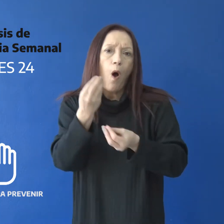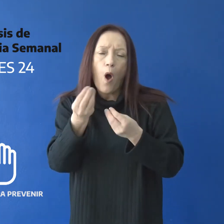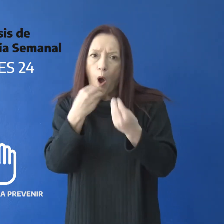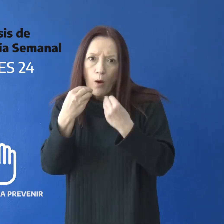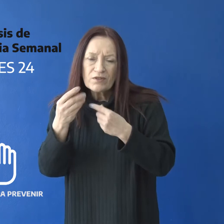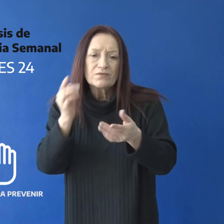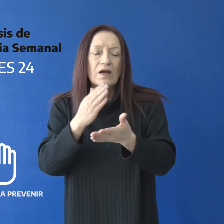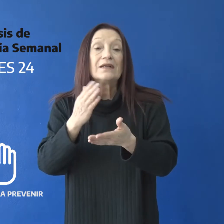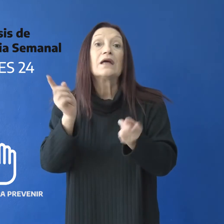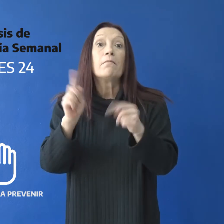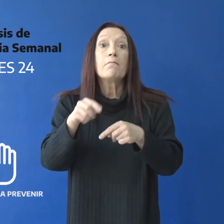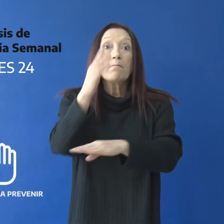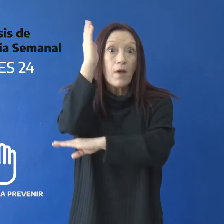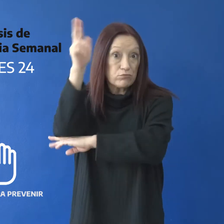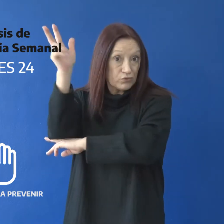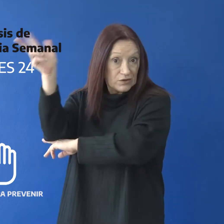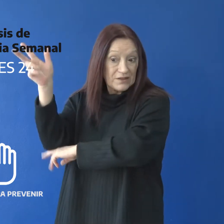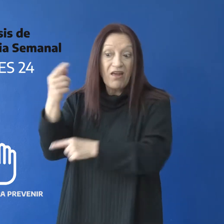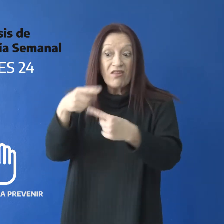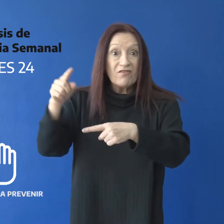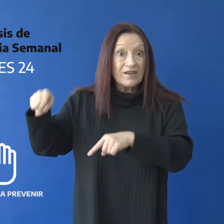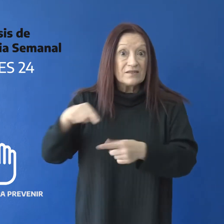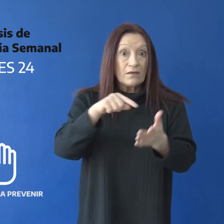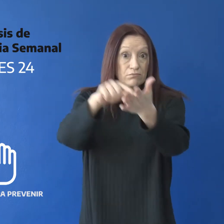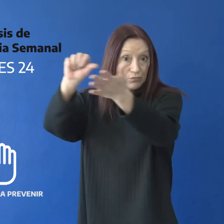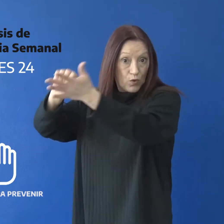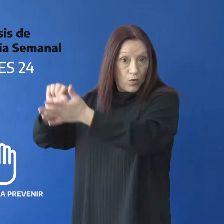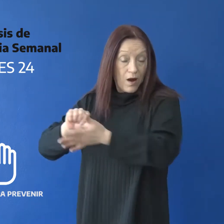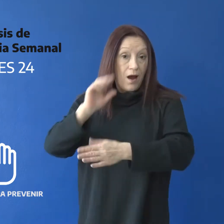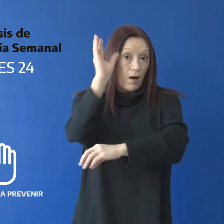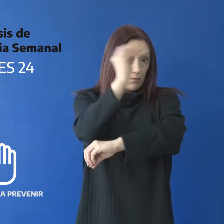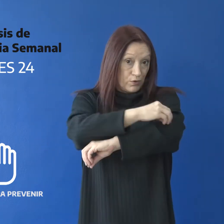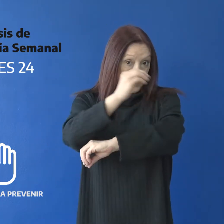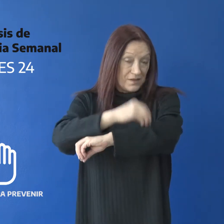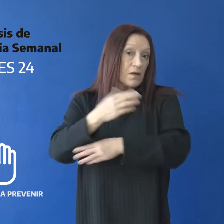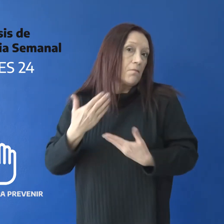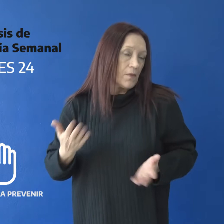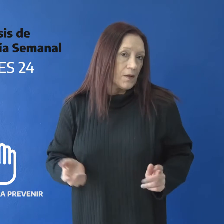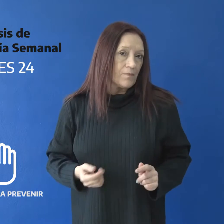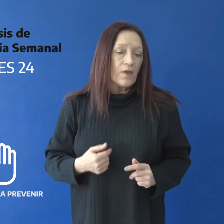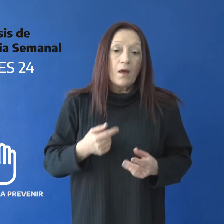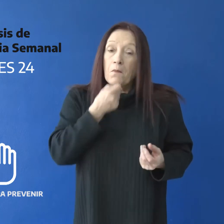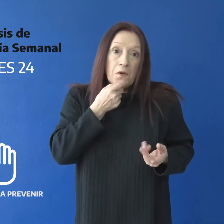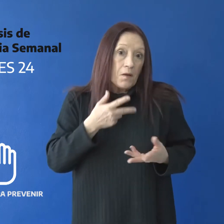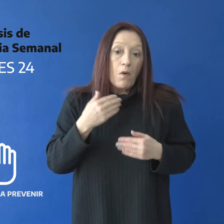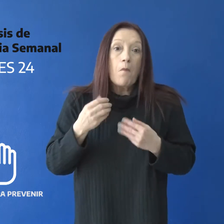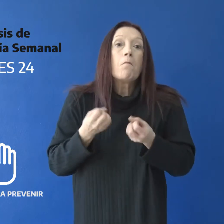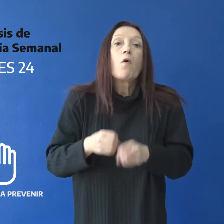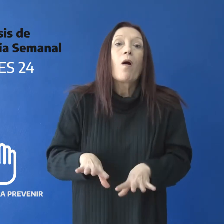en distintos puntos de nuestra provincia, particularmente como prestación para otros emprendimientos privados.